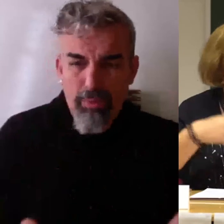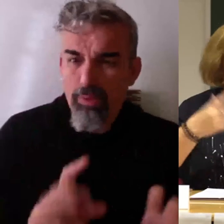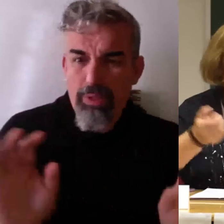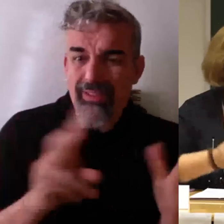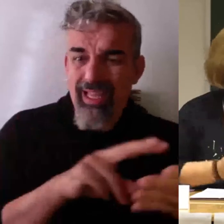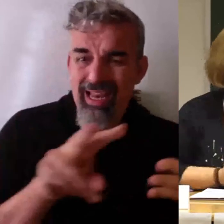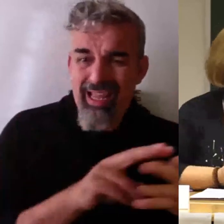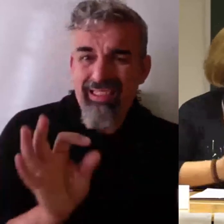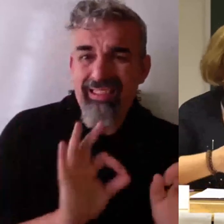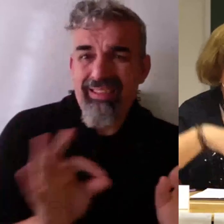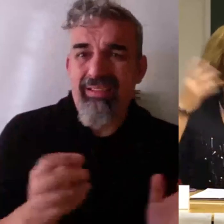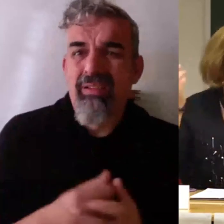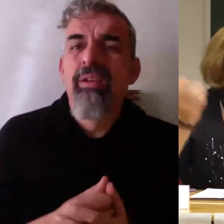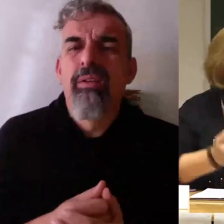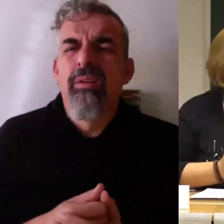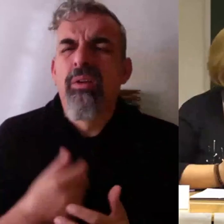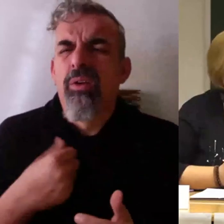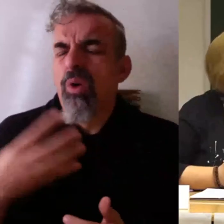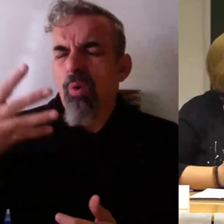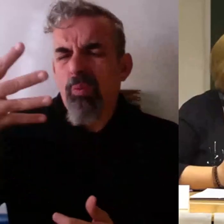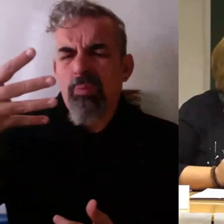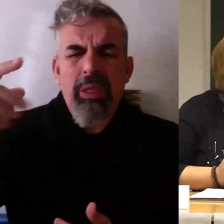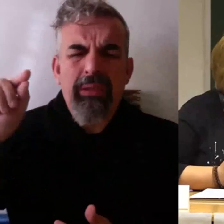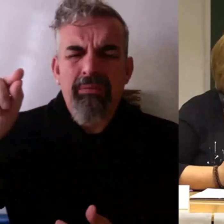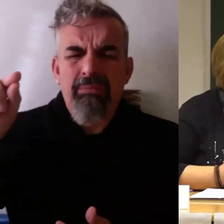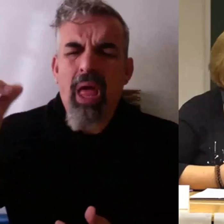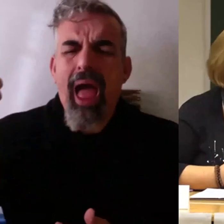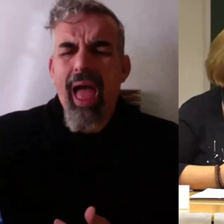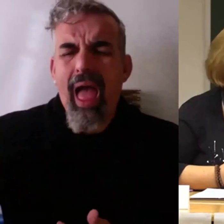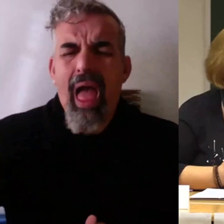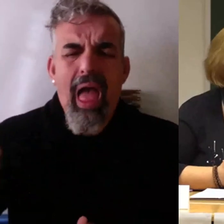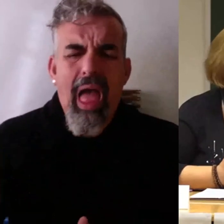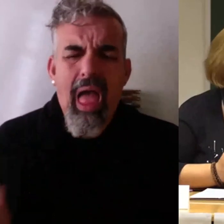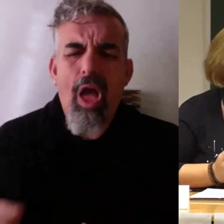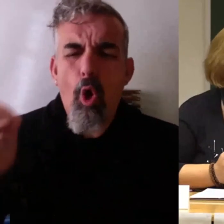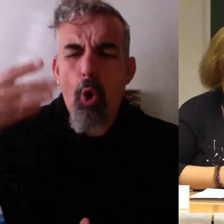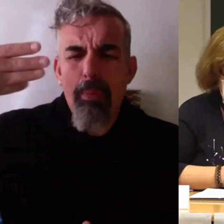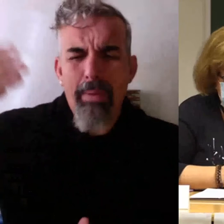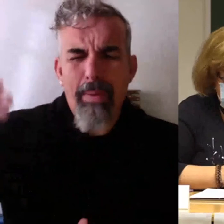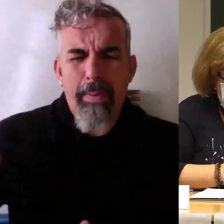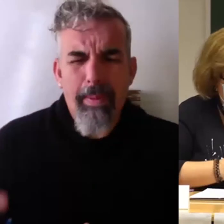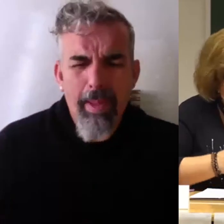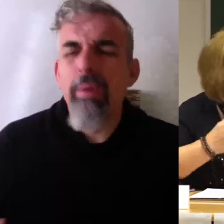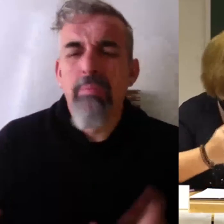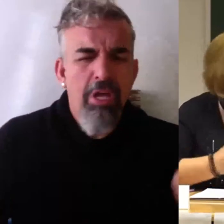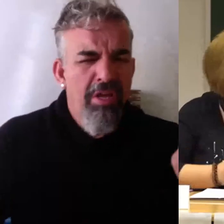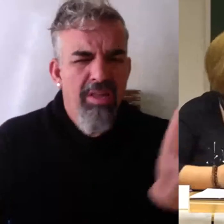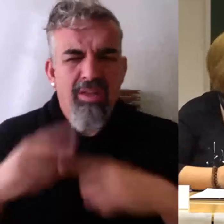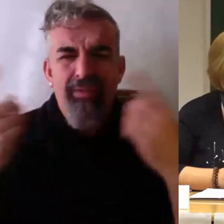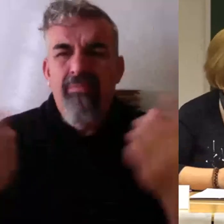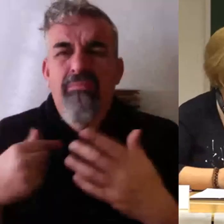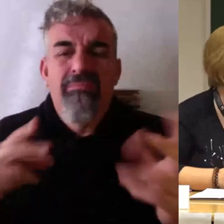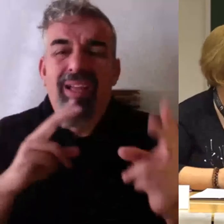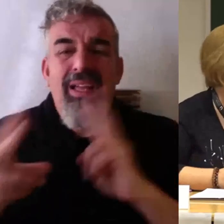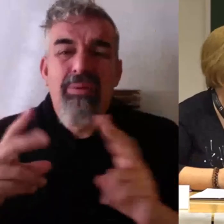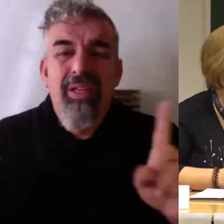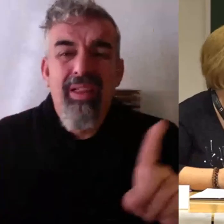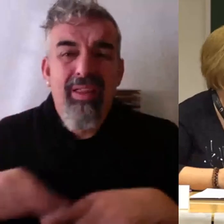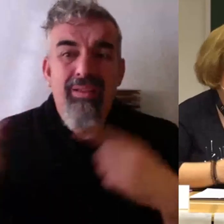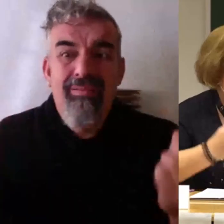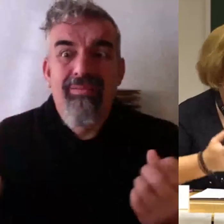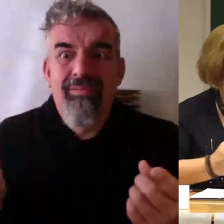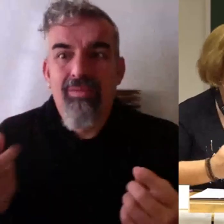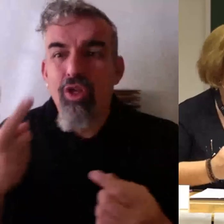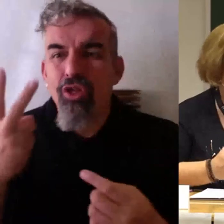nota, le pongo a todo cuatro, le pongo a todo tres y no me planteo lo que estoy, no sé, dos preguntas abiertas, no